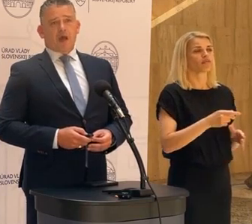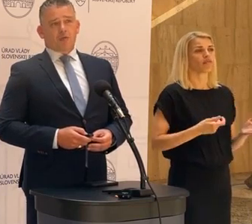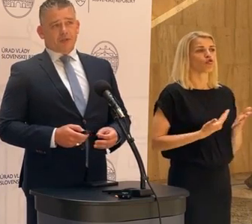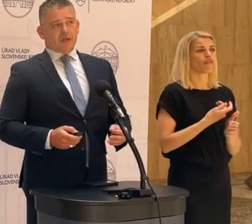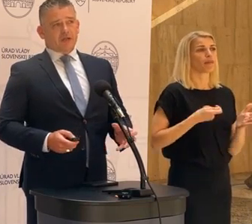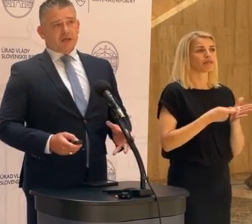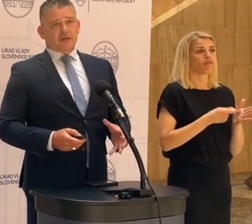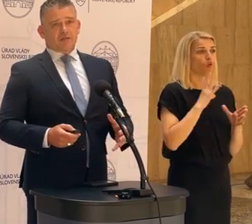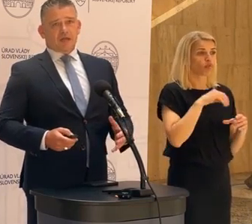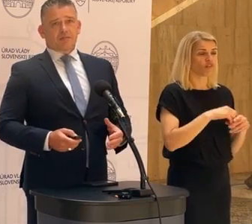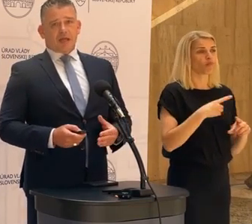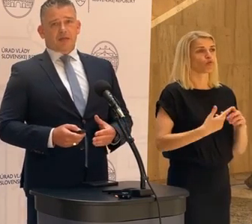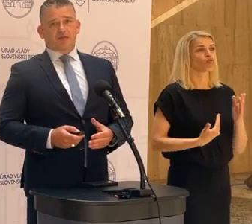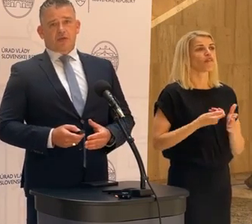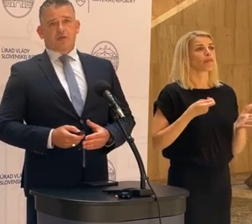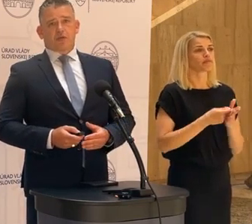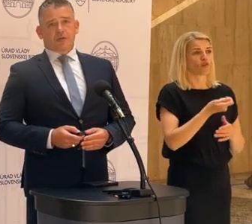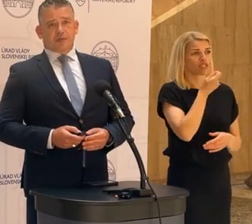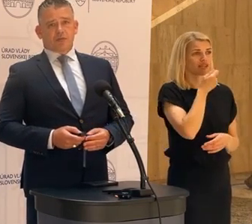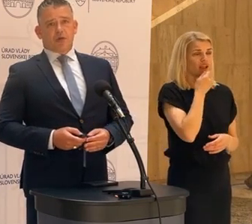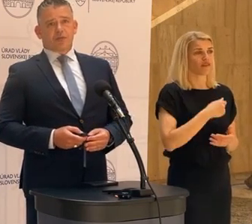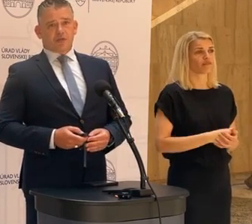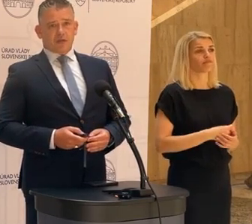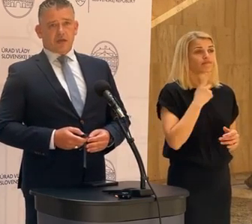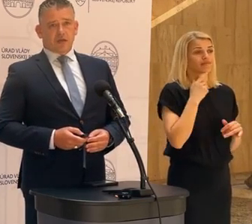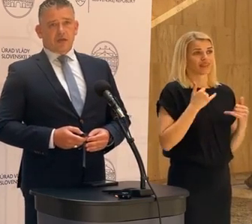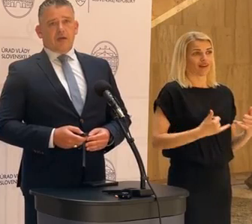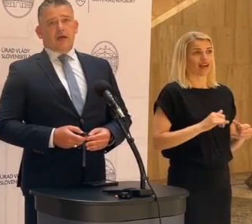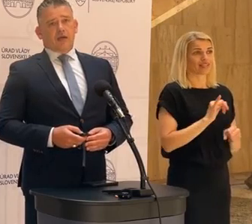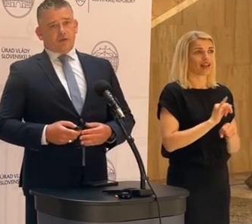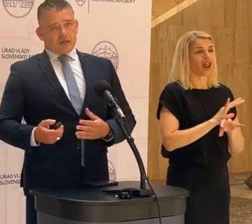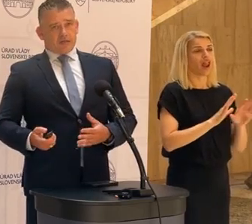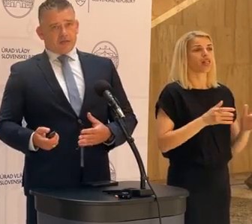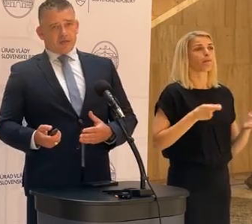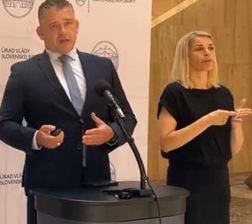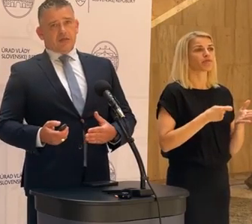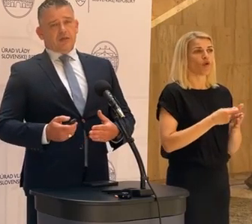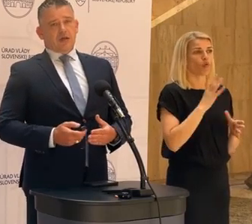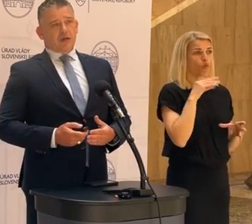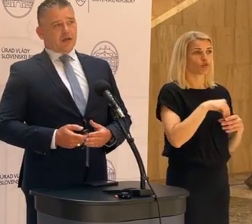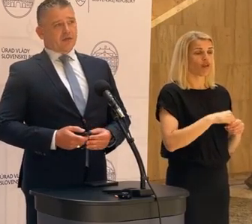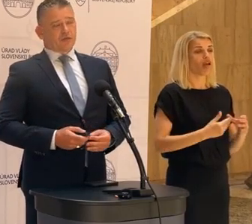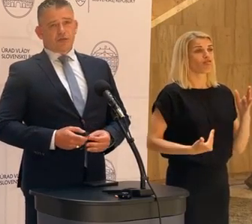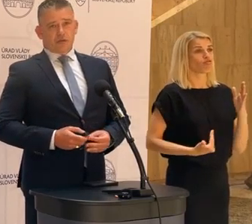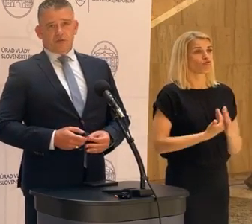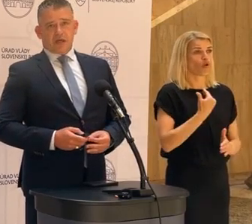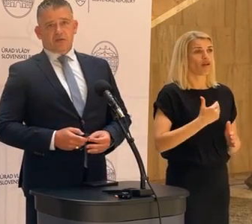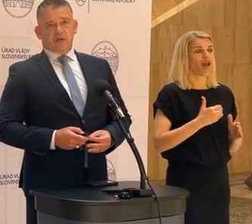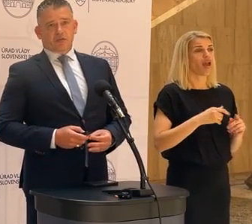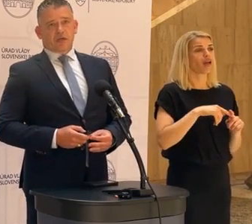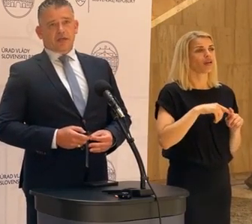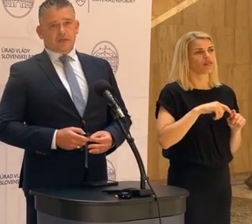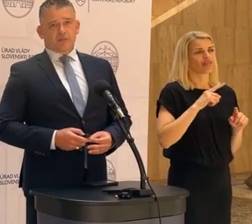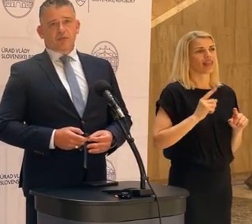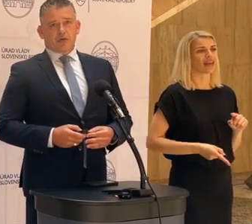stravovanie? Áno, momentálne je nariadenie vlády platné, ktoré hovorí o príspevku na ubytovanie a nové nariadenie vlády a reflektujúce nový